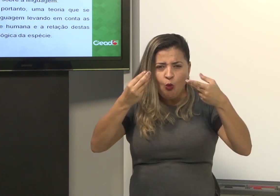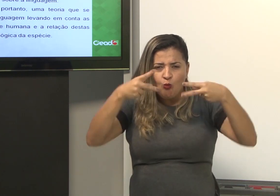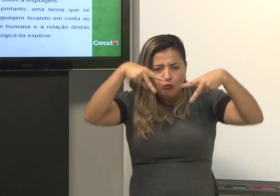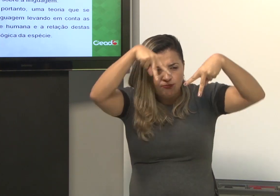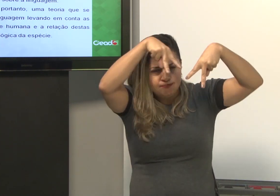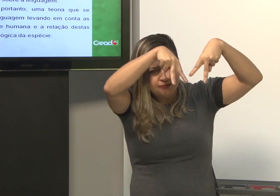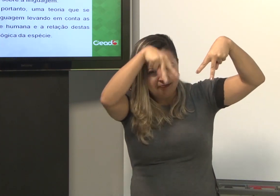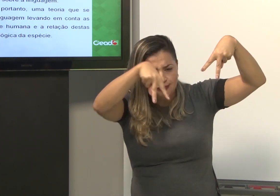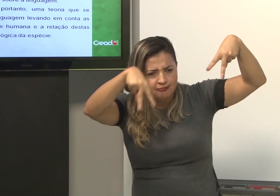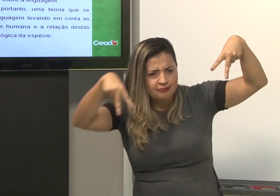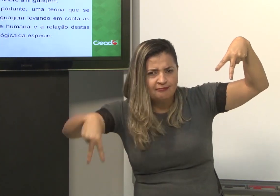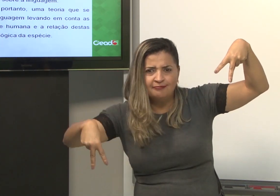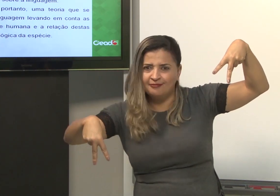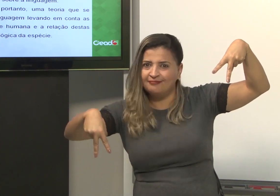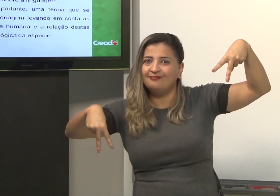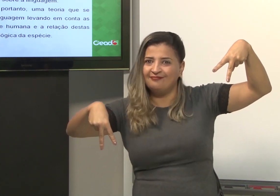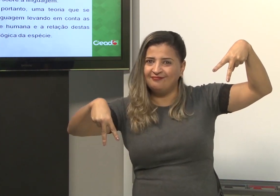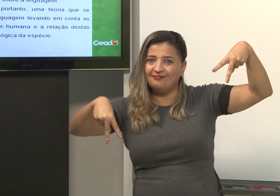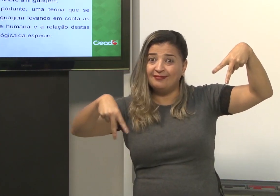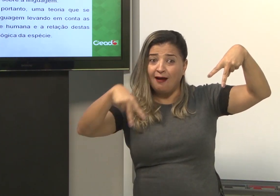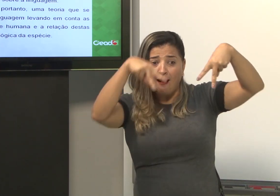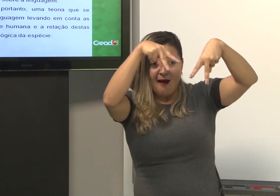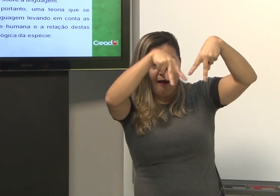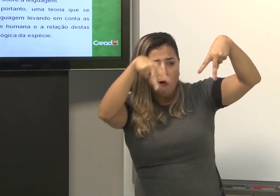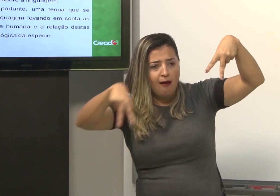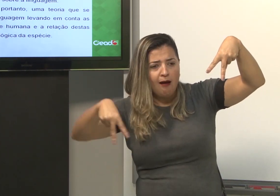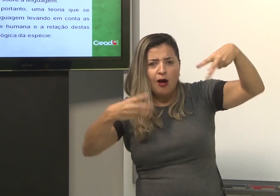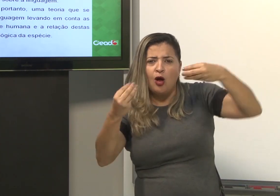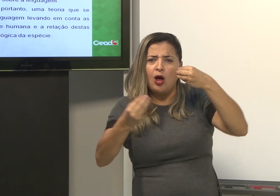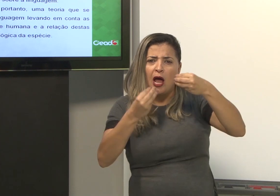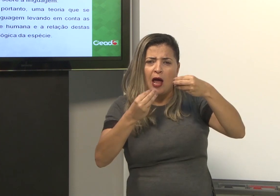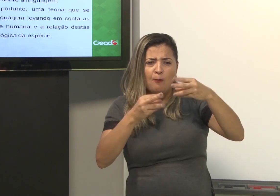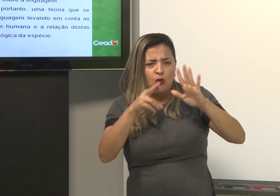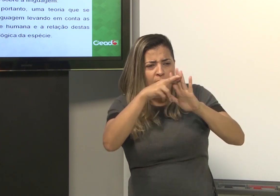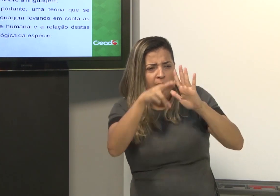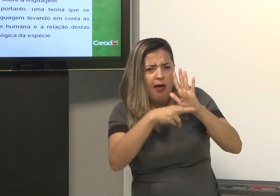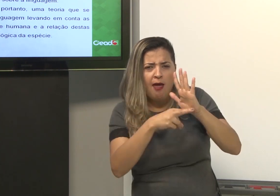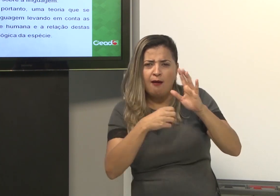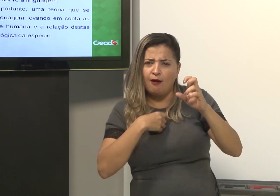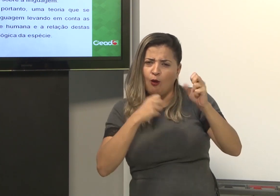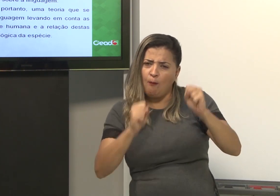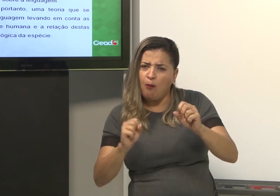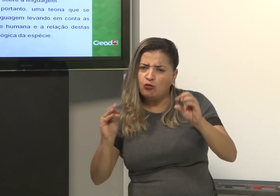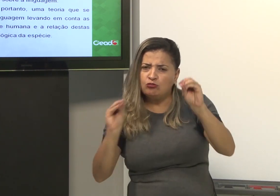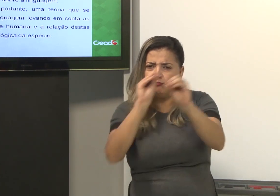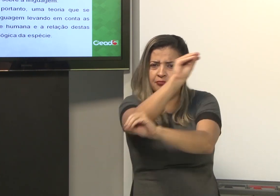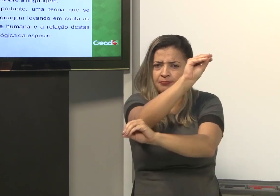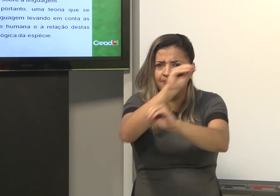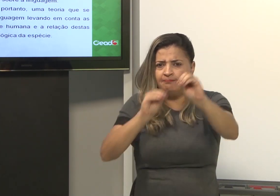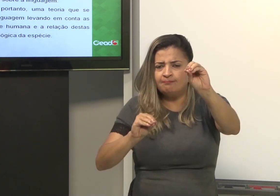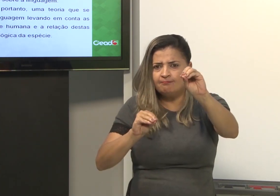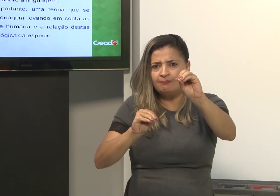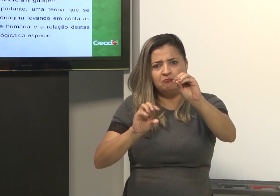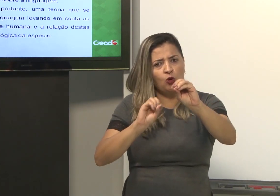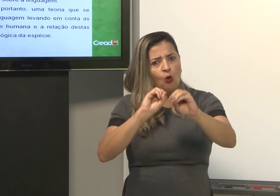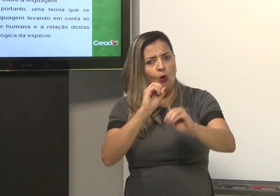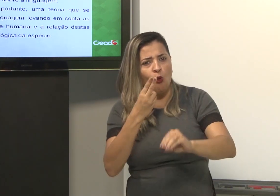aborda como é feito, como é distribuído essas regras, essas podem ser alteradas